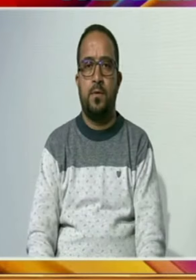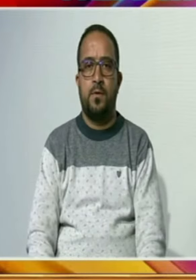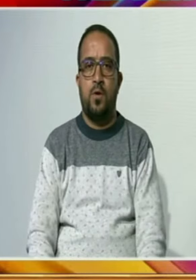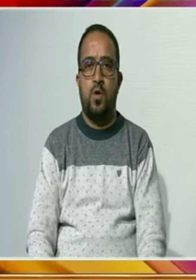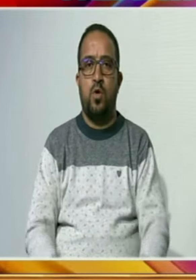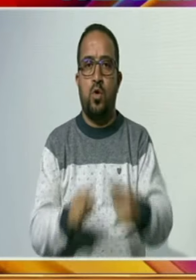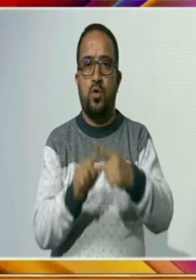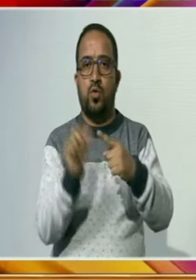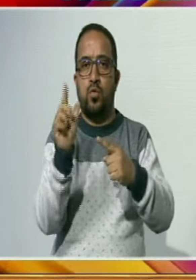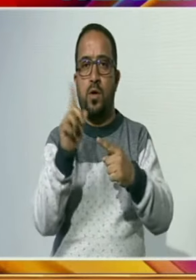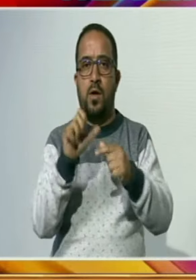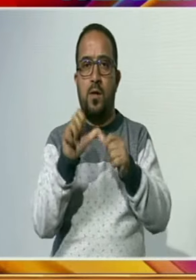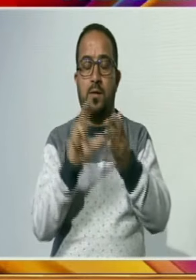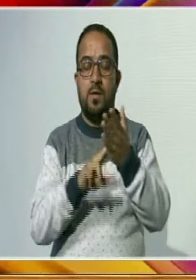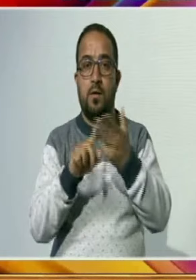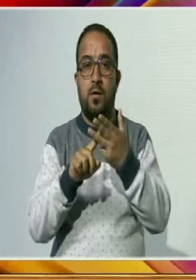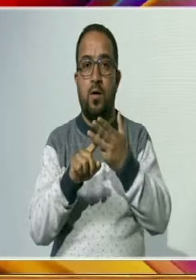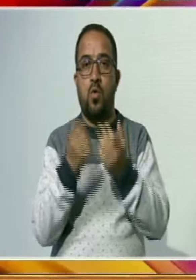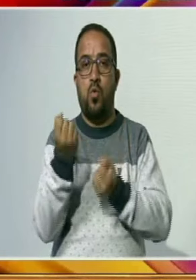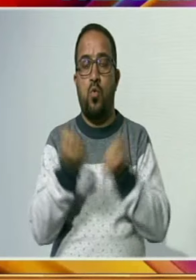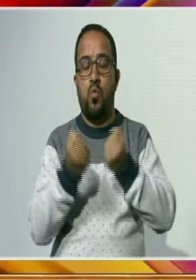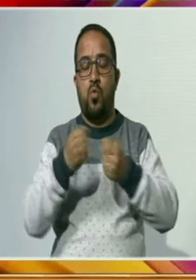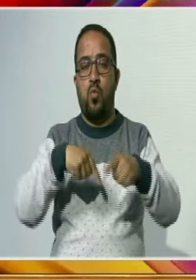تلیل داور روڈ کو بھی